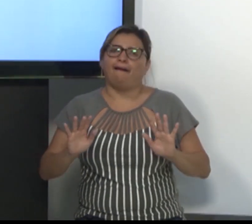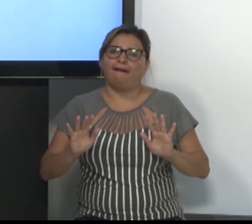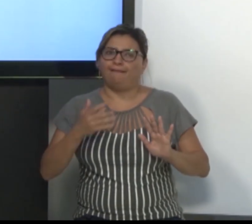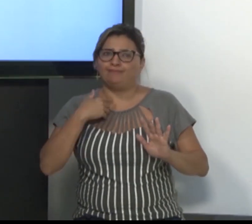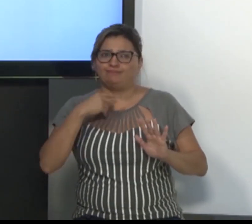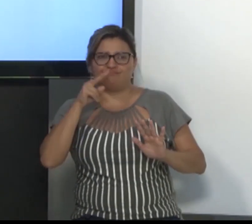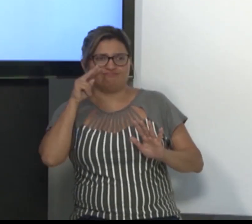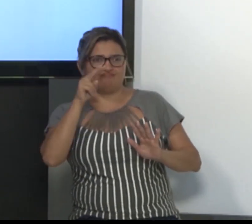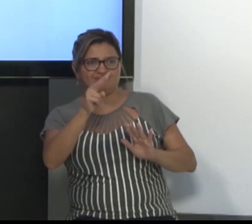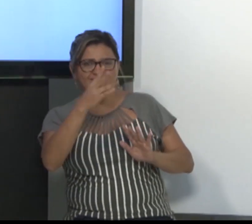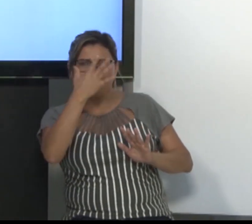Por exemplo,